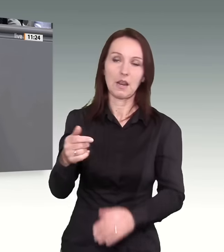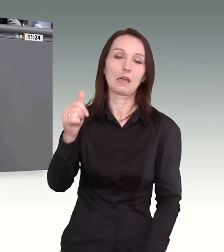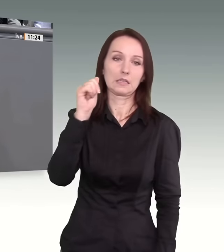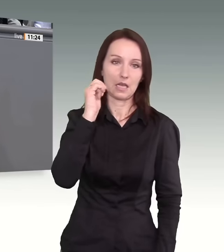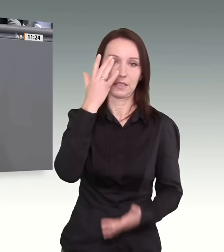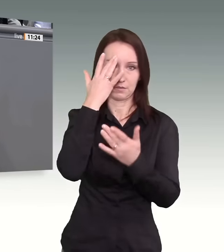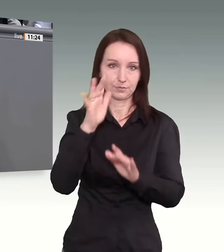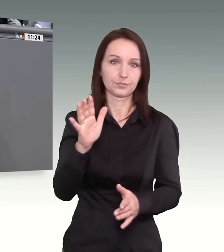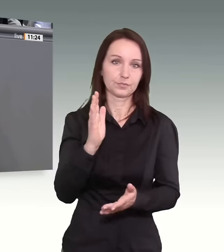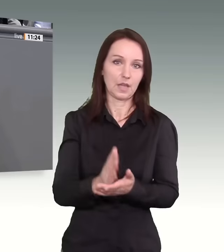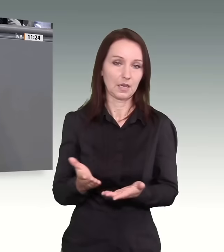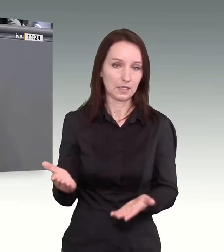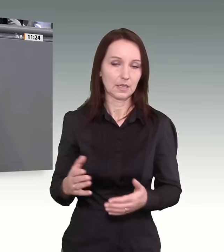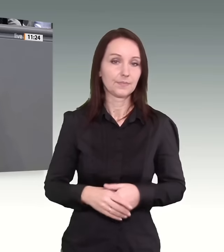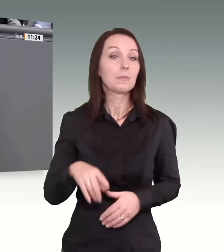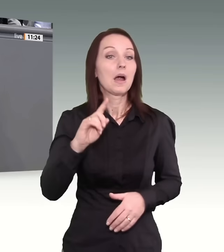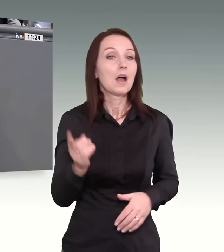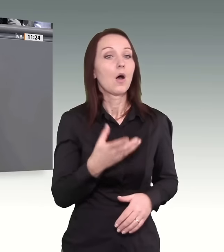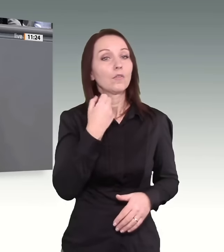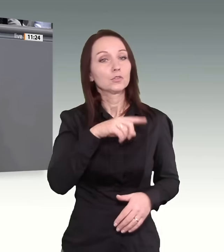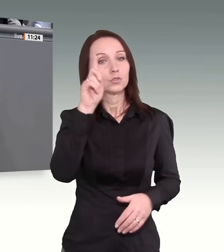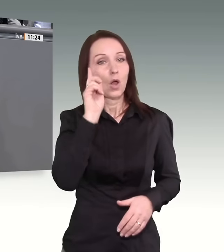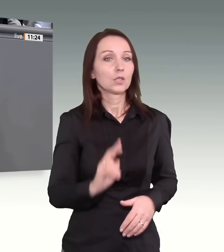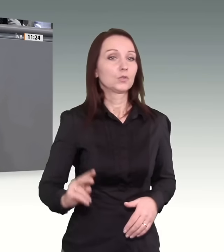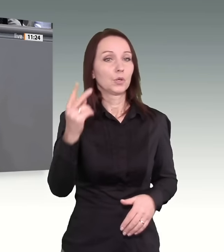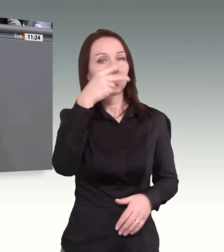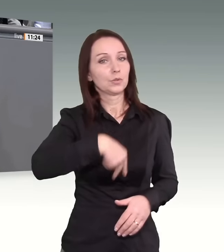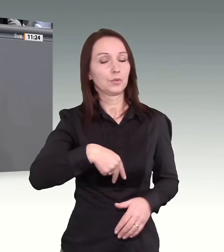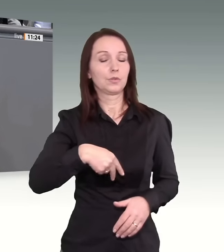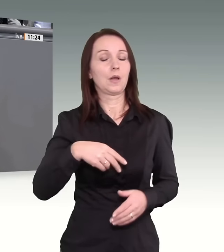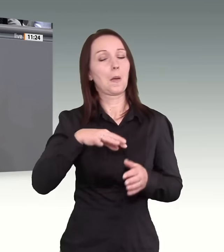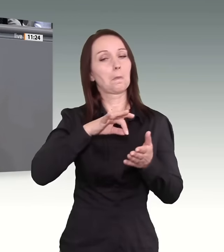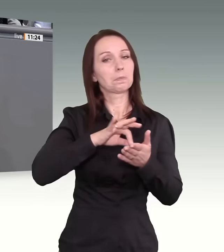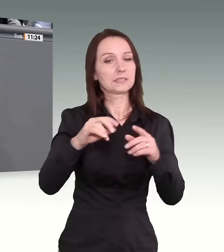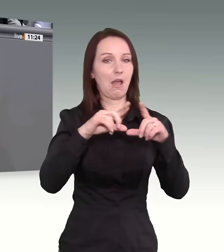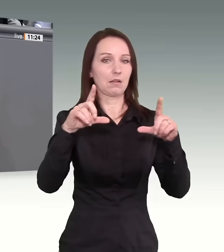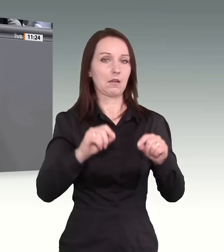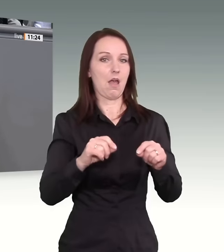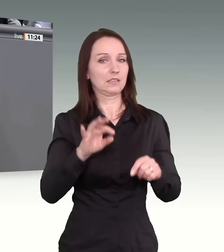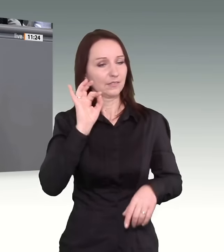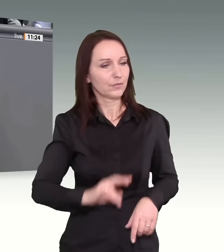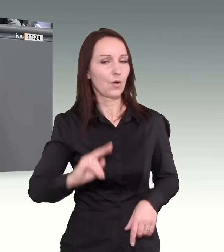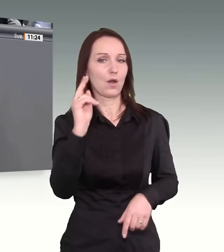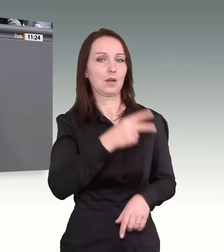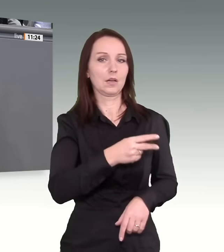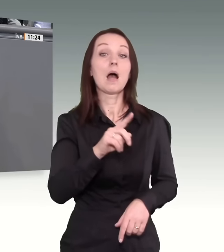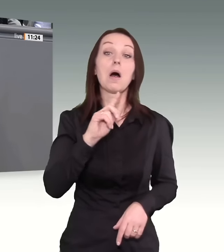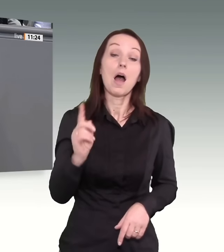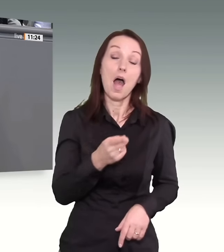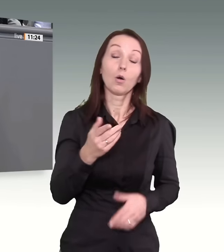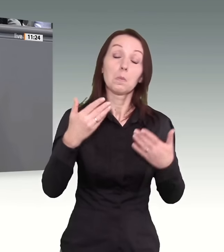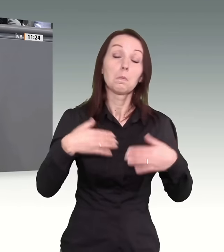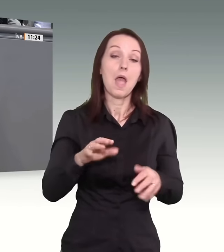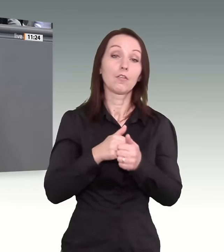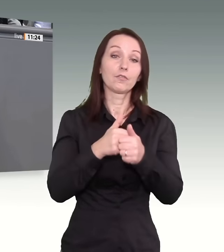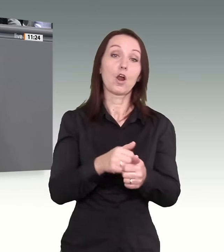gestern dann mal auf den Weg gebracht, aber auch eine bundesweit einheitliche Bezahlkarte auf den Weg zu bringen, aber auch die Sanktionen